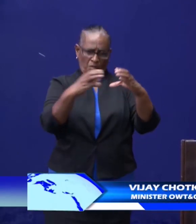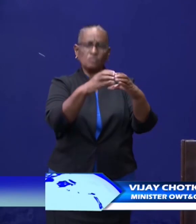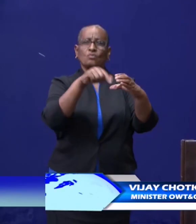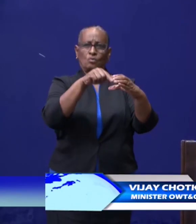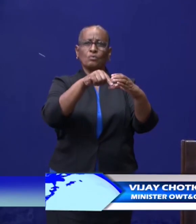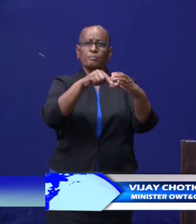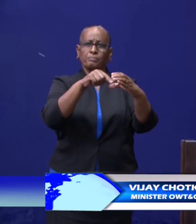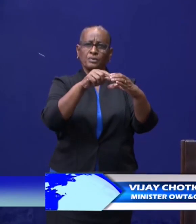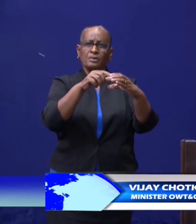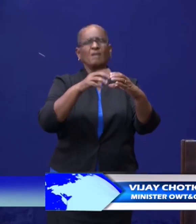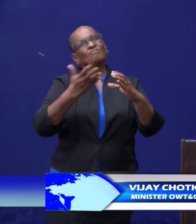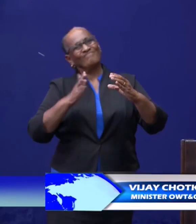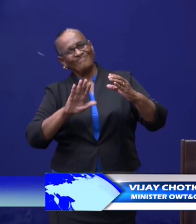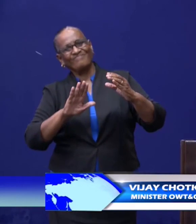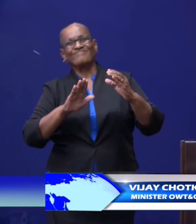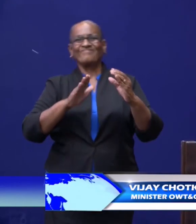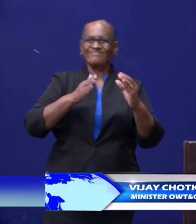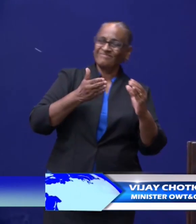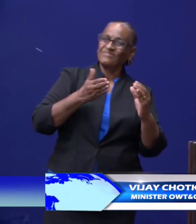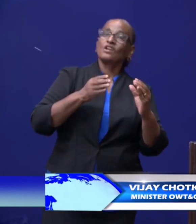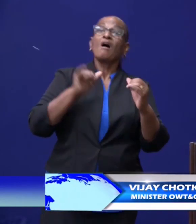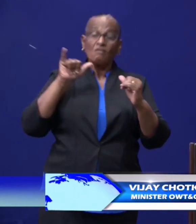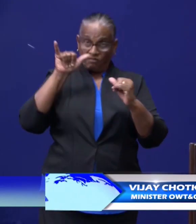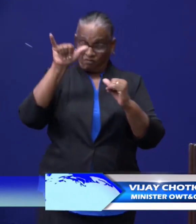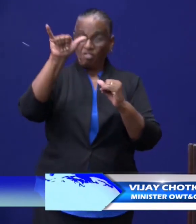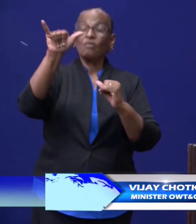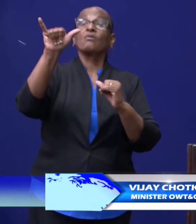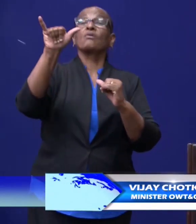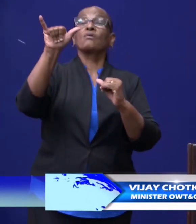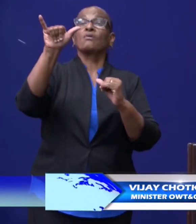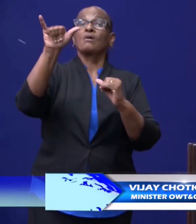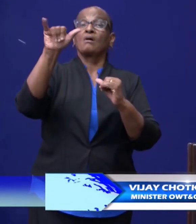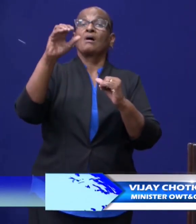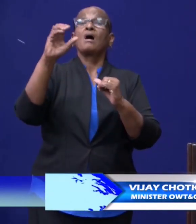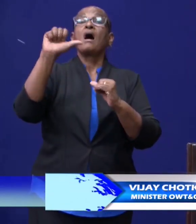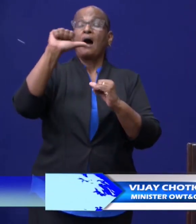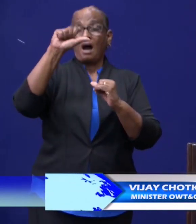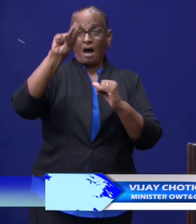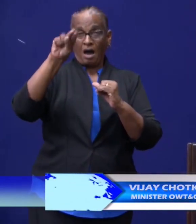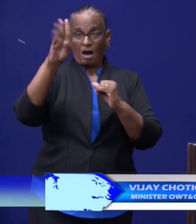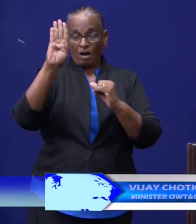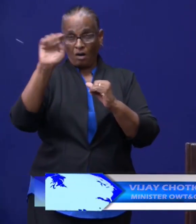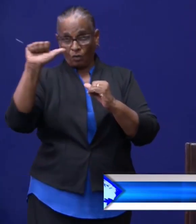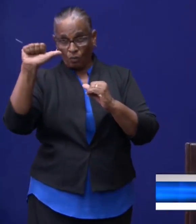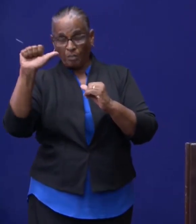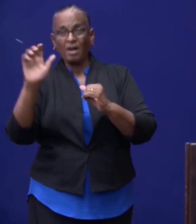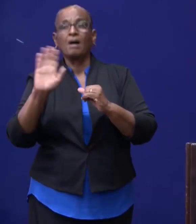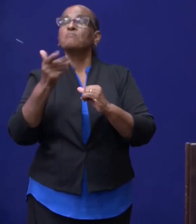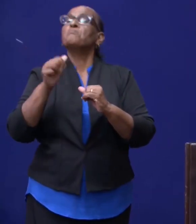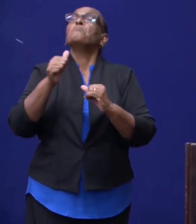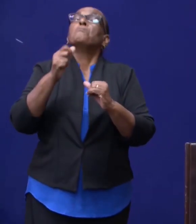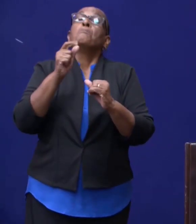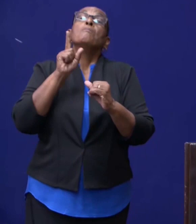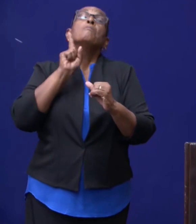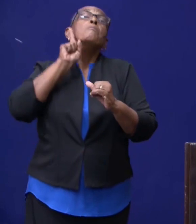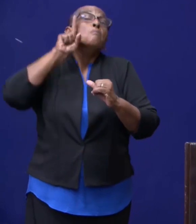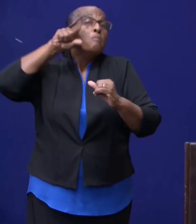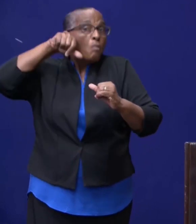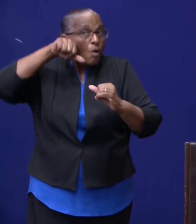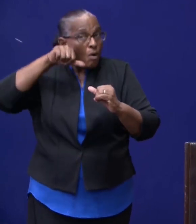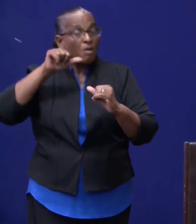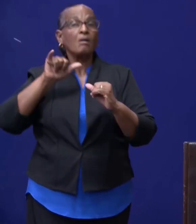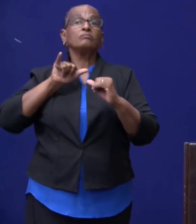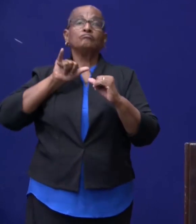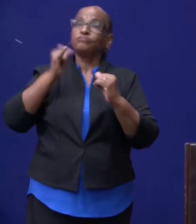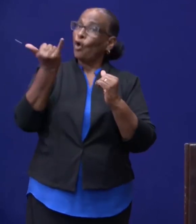team. Tentatief zal de vlucht van Aruba morgen ook uitgevoerd kunnen worden om